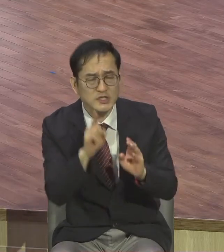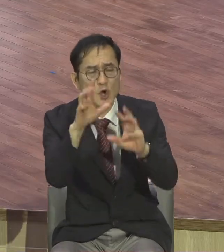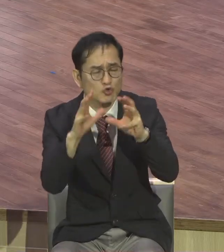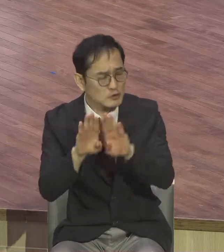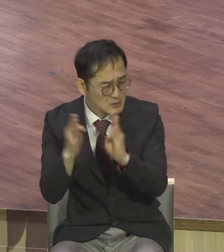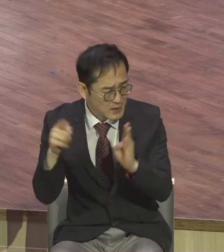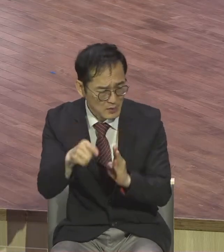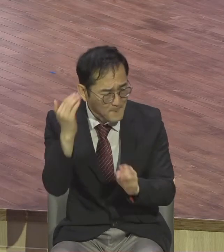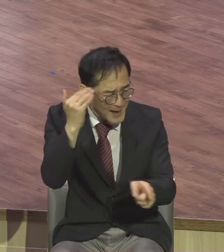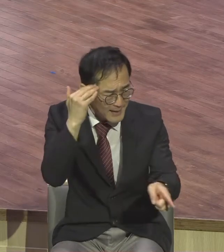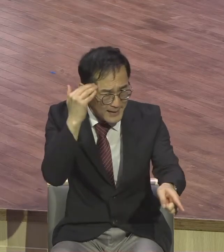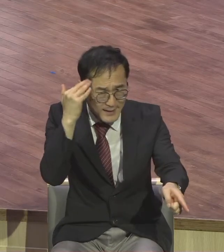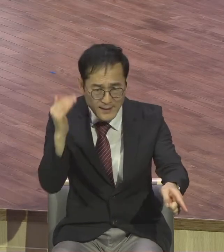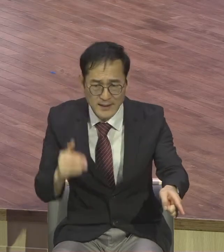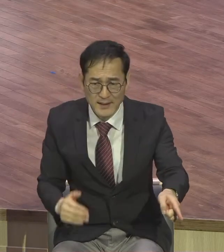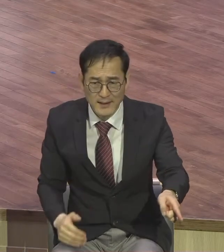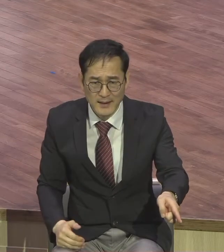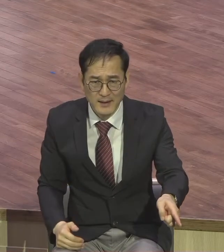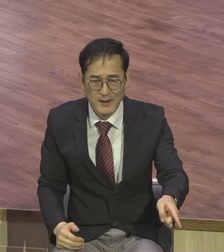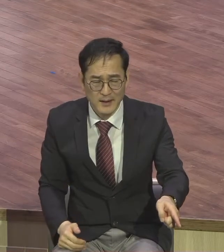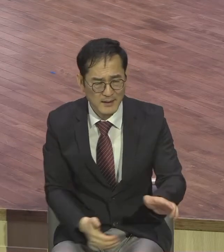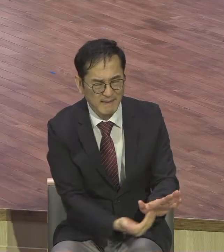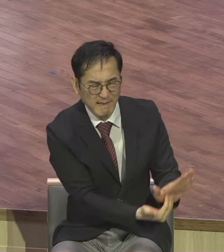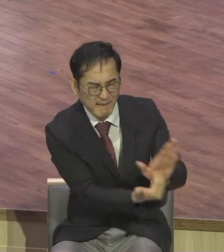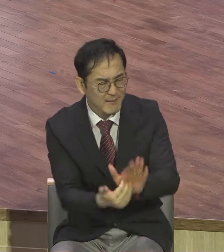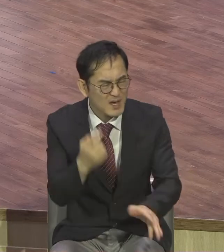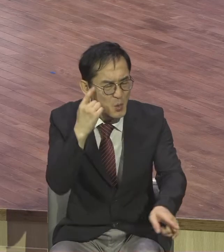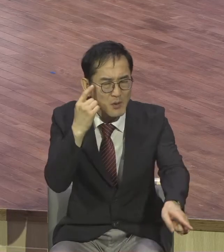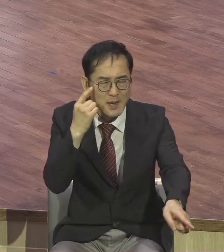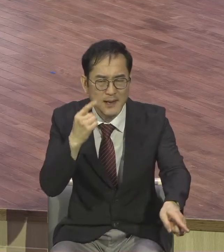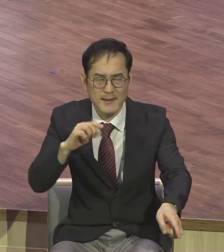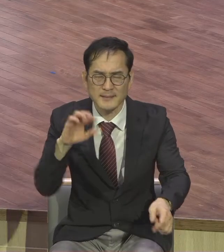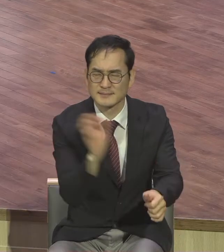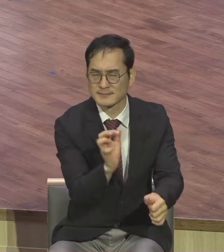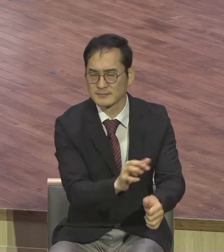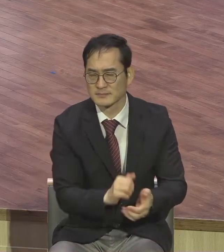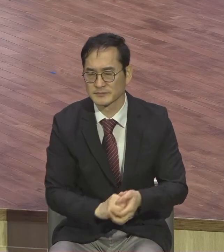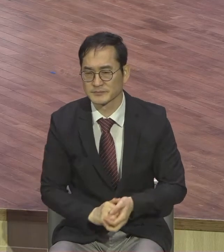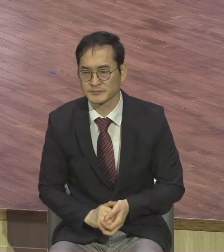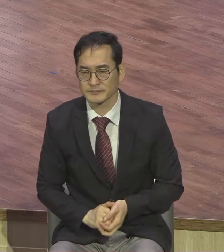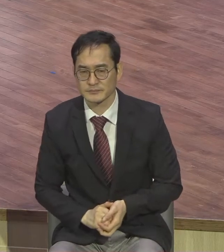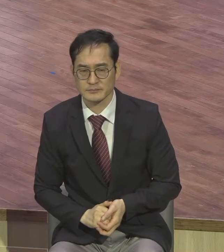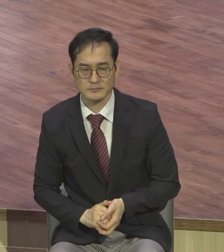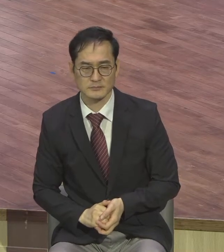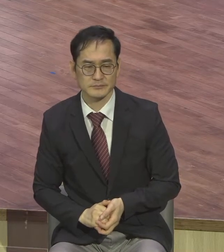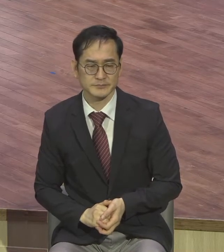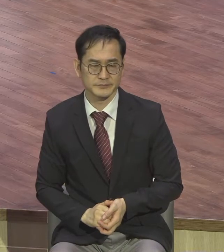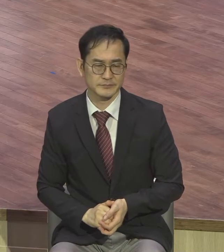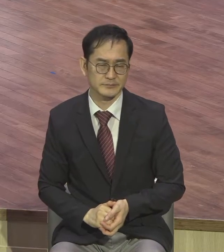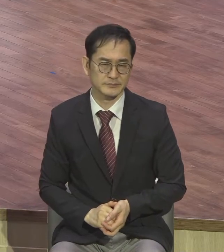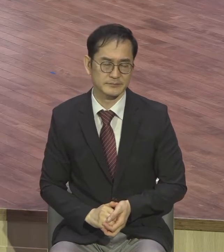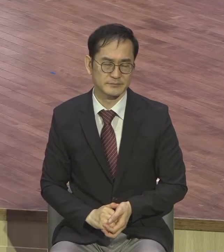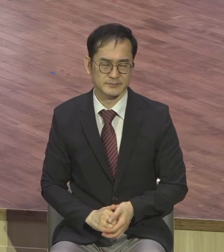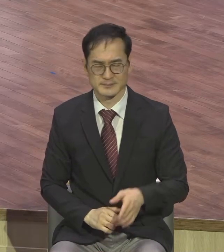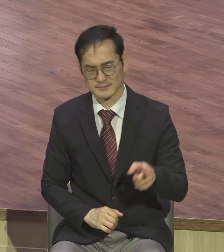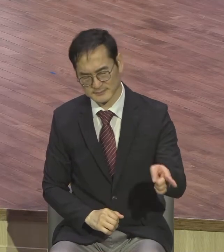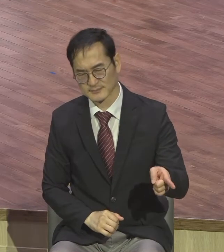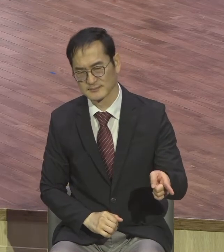예수님께서는 본문을 시작하면서 36절까지 반복적으로 서기관들과 바리샌들의 책망하는